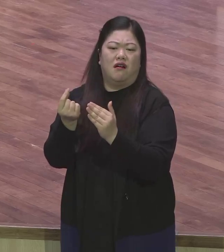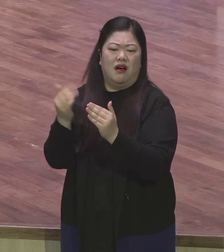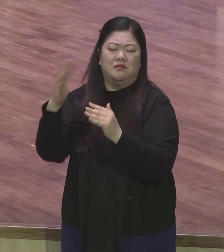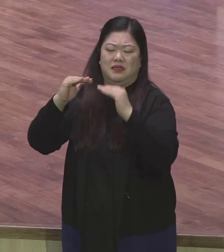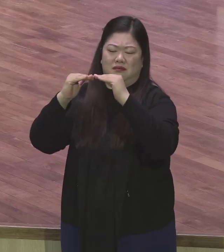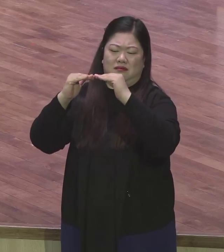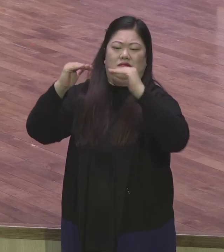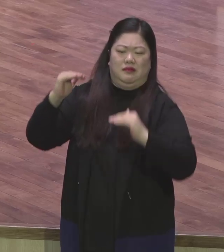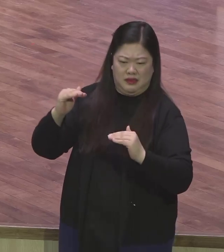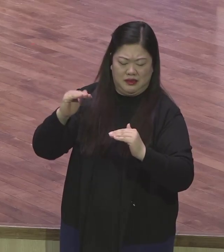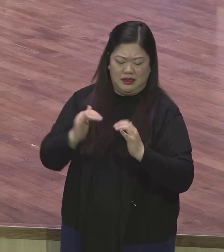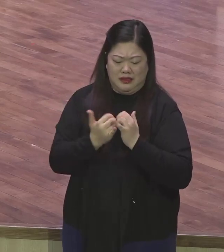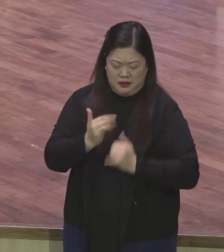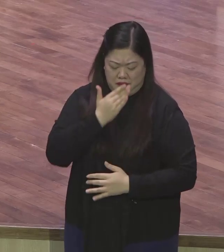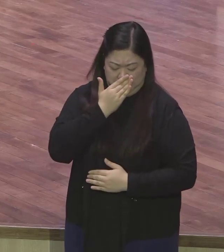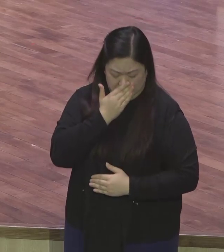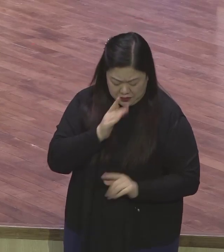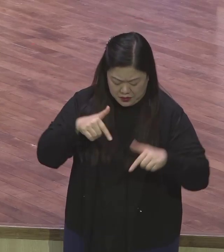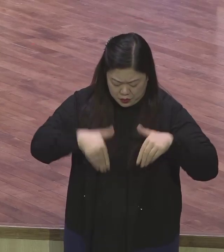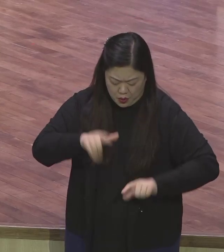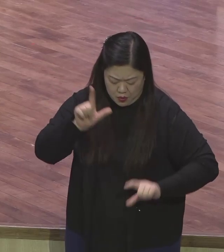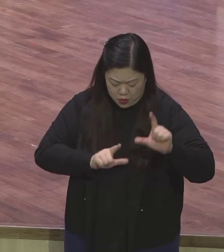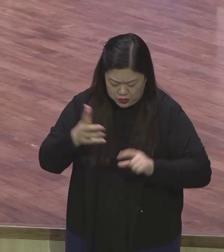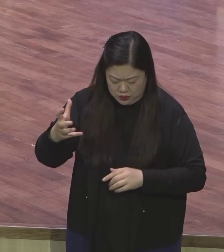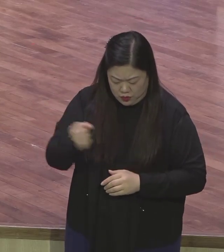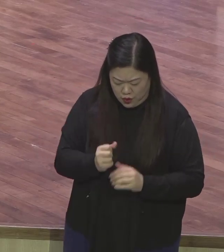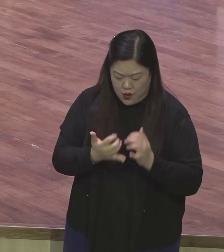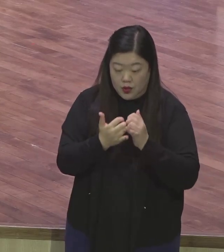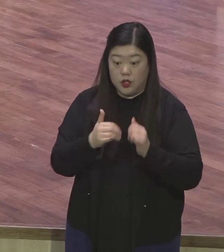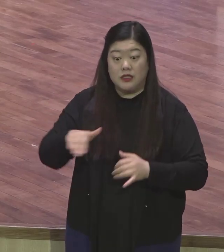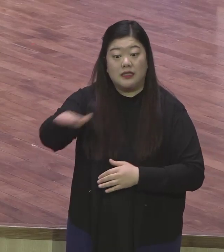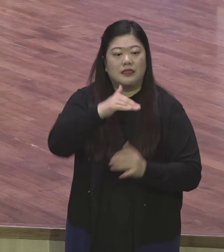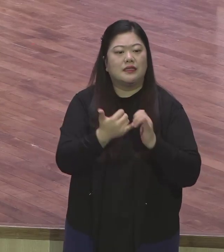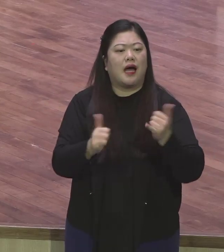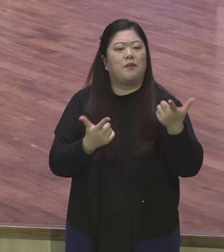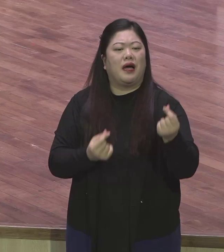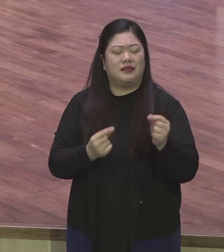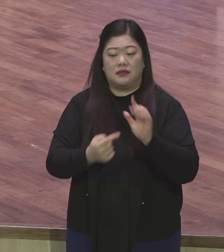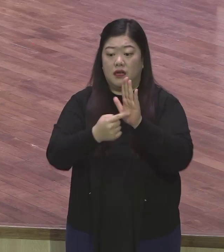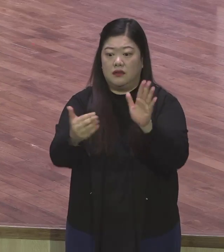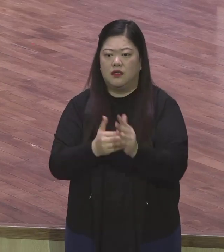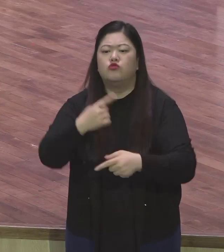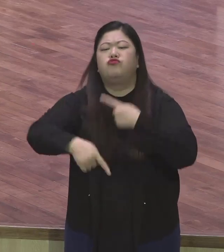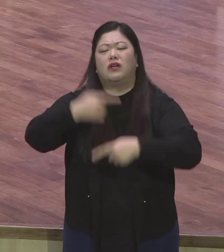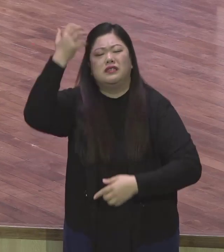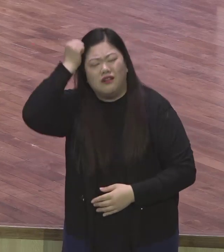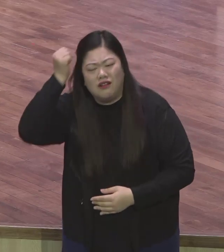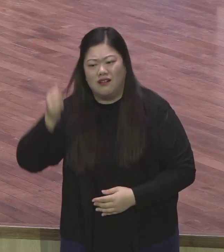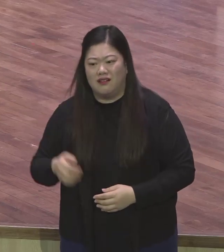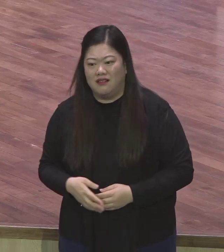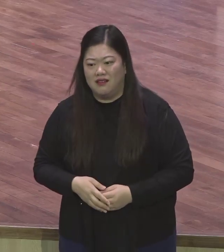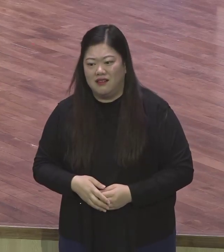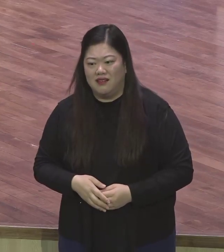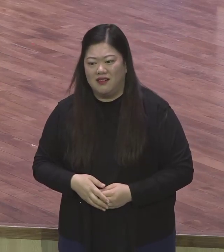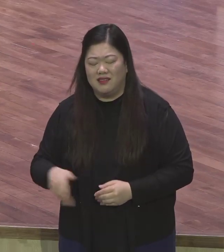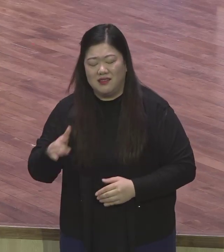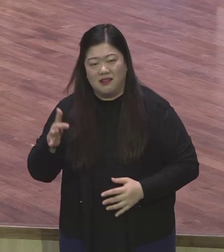아니하시고 자기를 비어 종이형 질가지사 우리처럼 되었다. 여러분 이 하나님의 말씀을 여러분을 묵상을